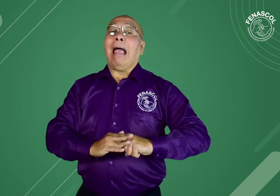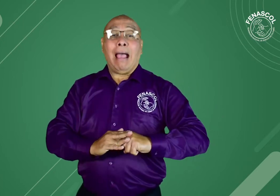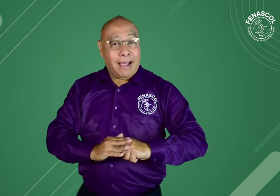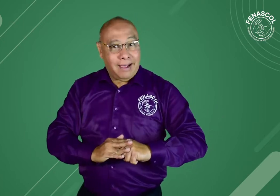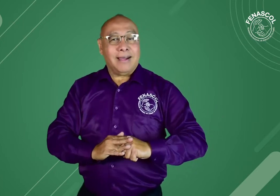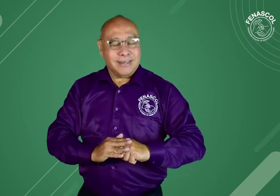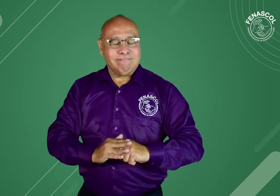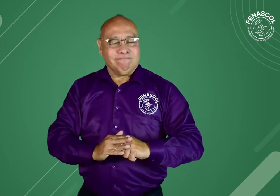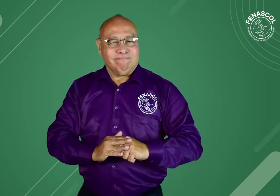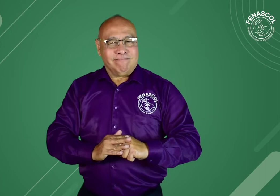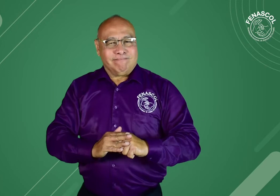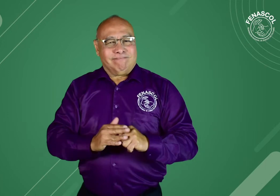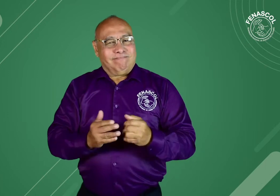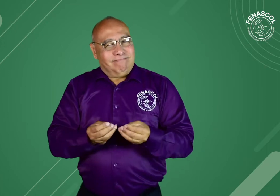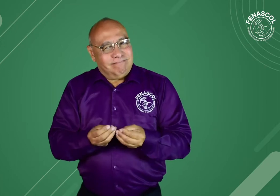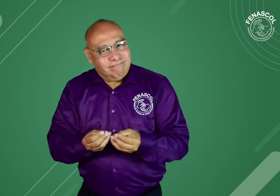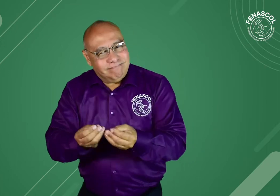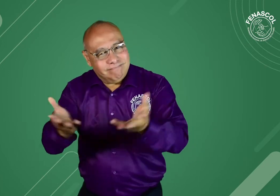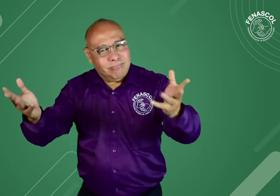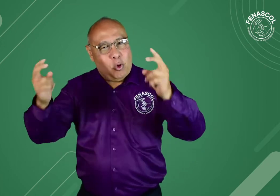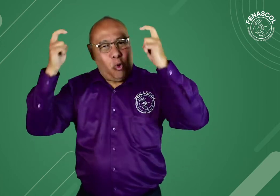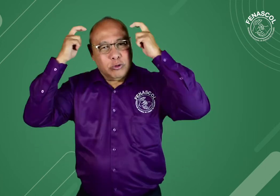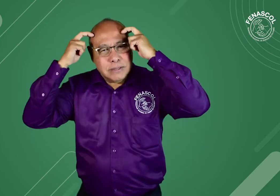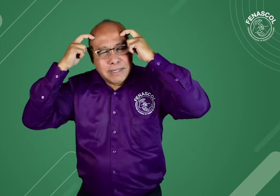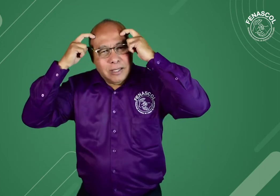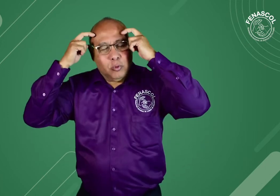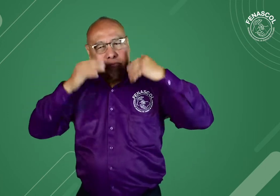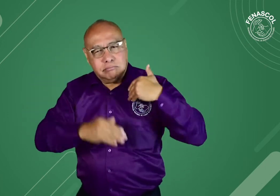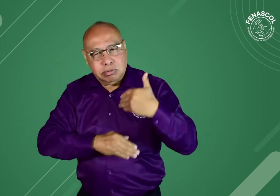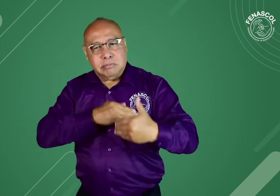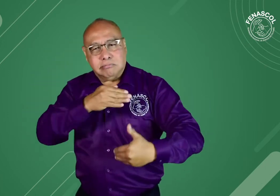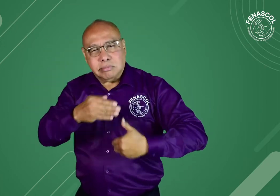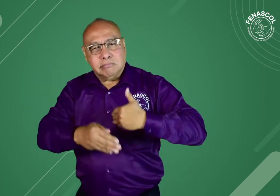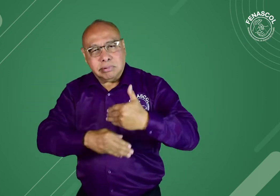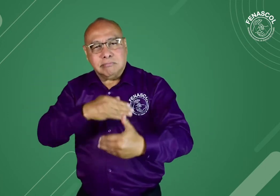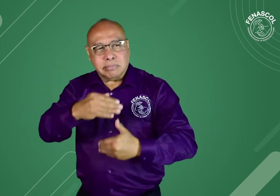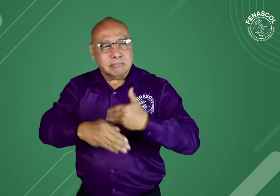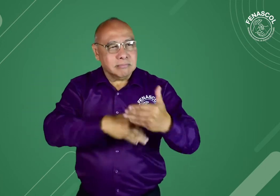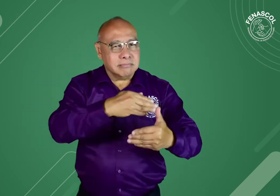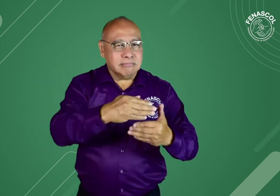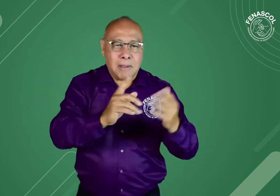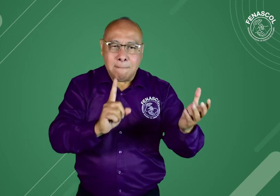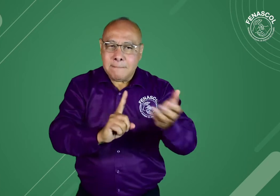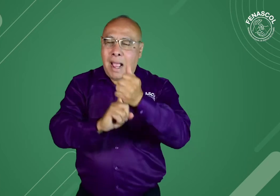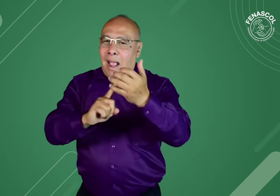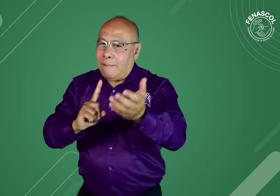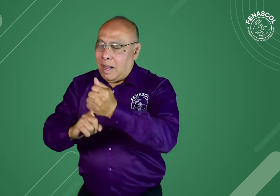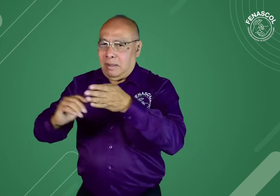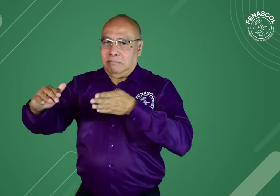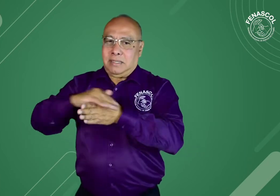están vulnerando los derechos de las personas. Esta transferencia de conocimiento busca que de a